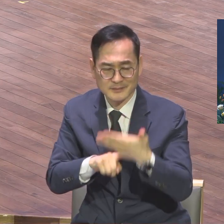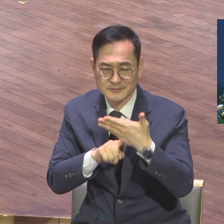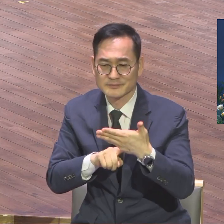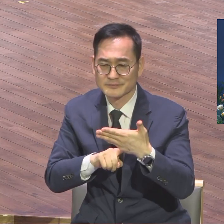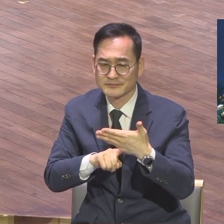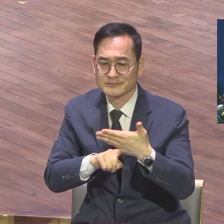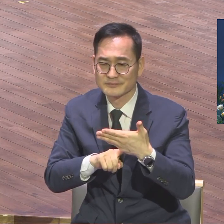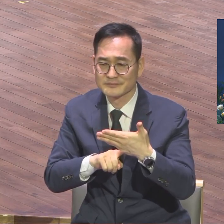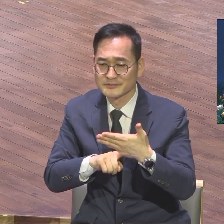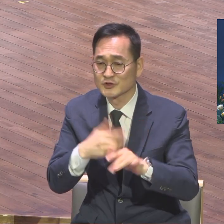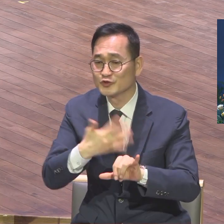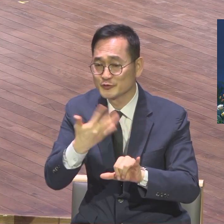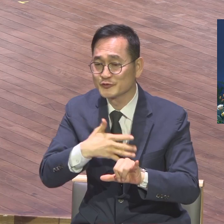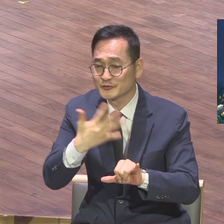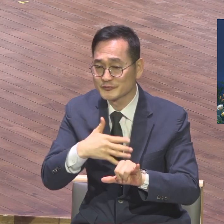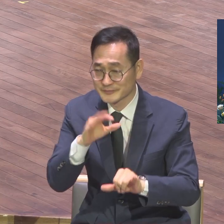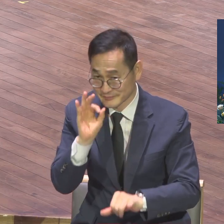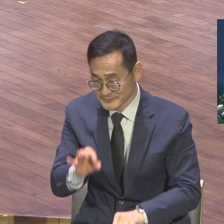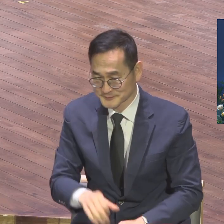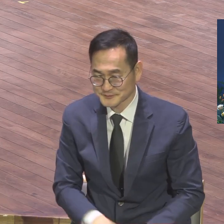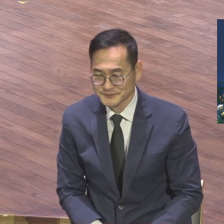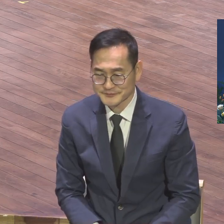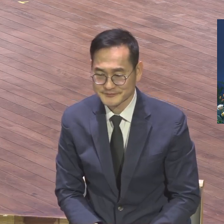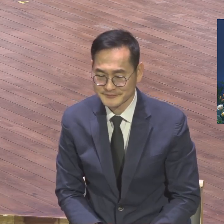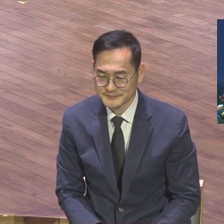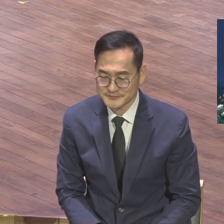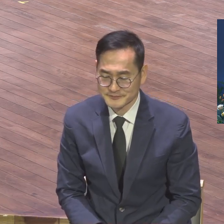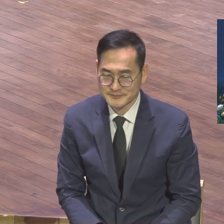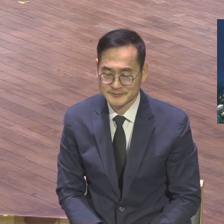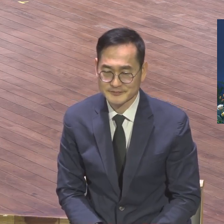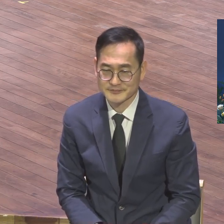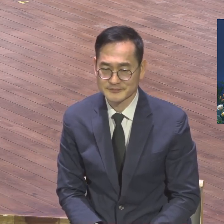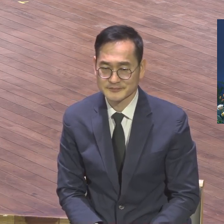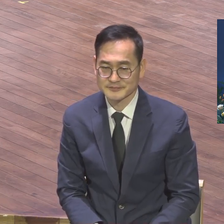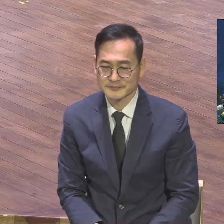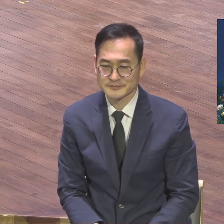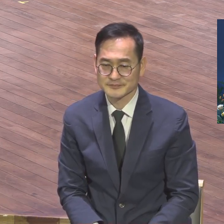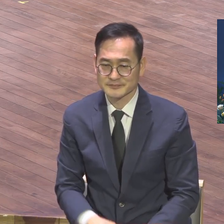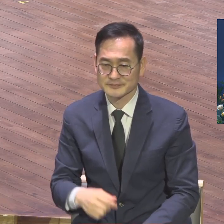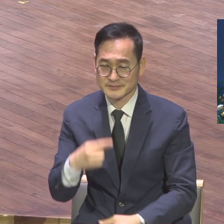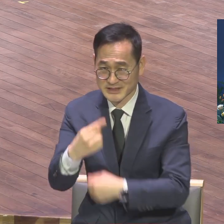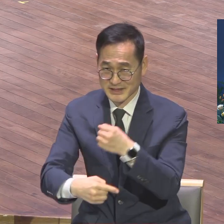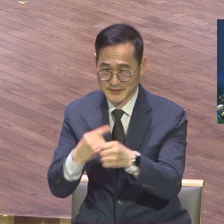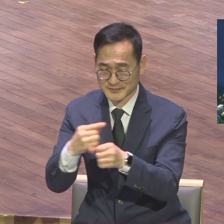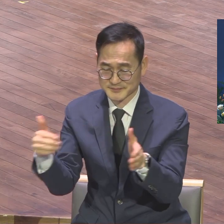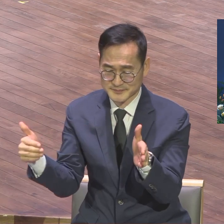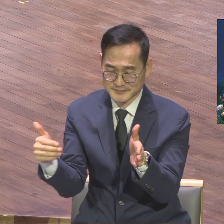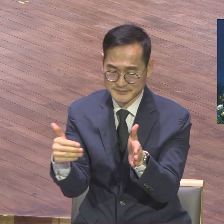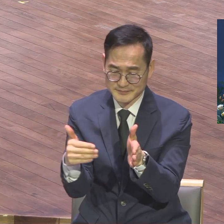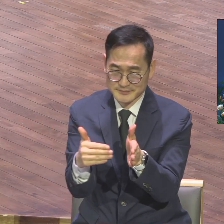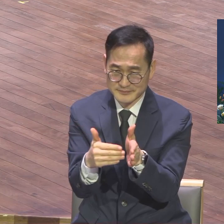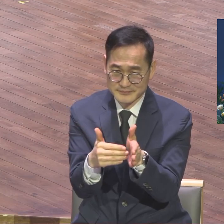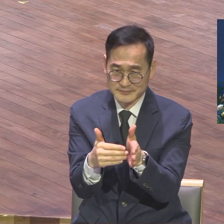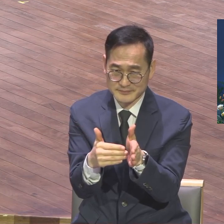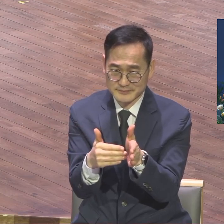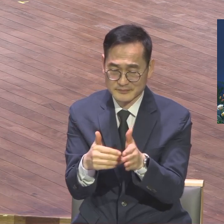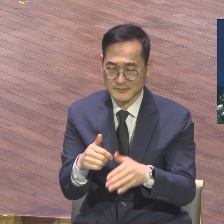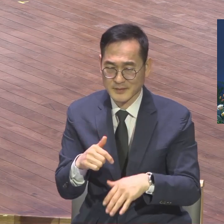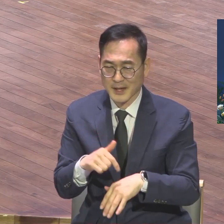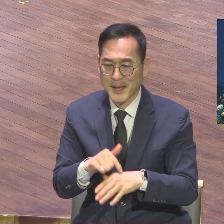이제 올해가 이제 가기 직전인데 우리가 하나님께 어떤 마음을 가져야 되느냐